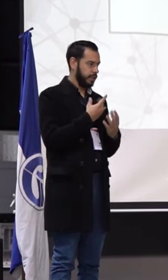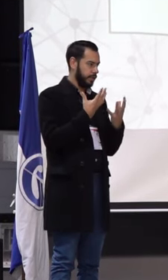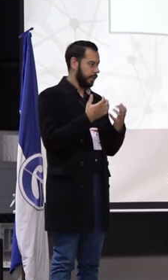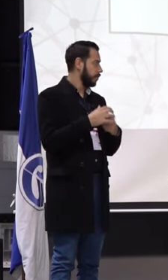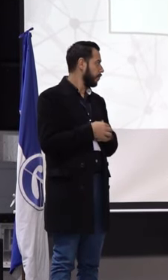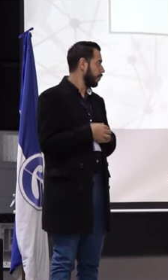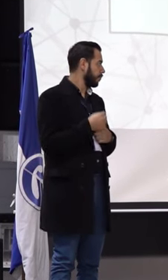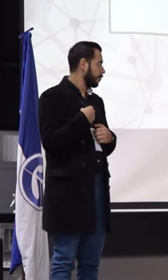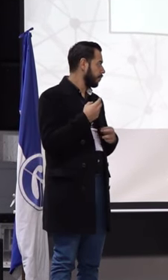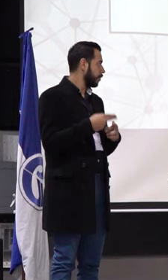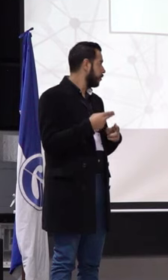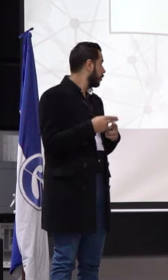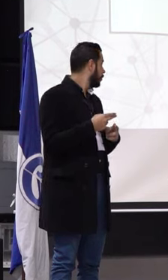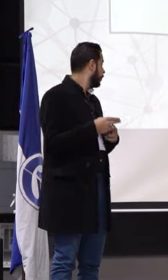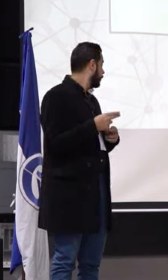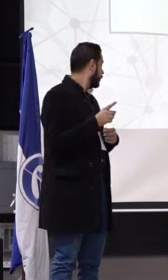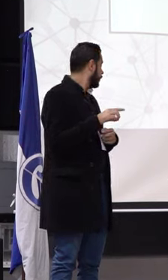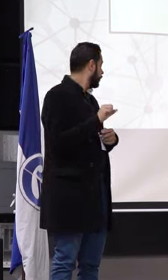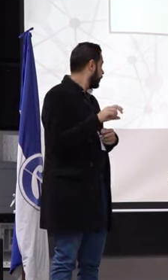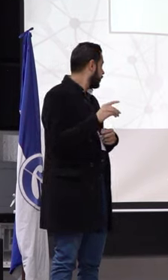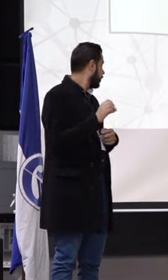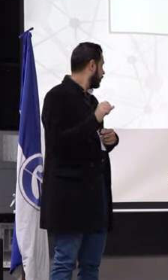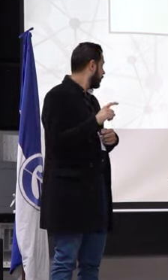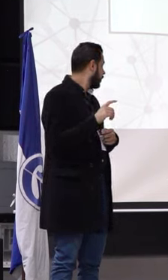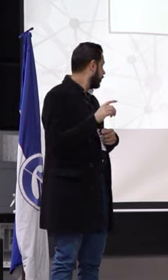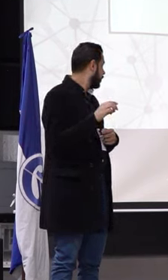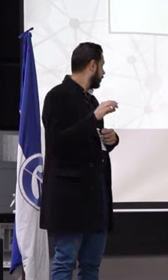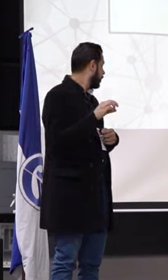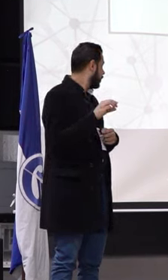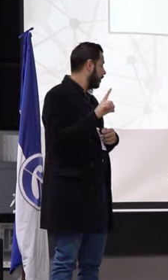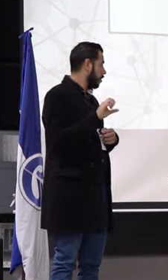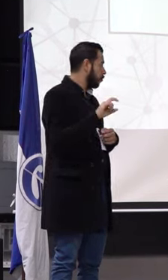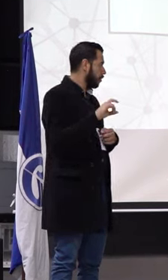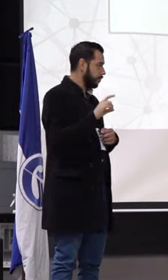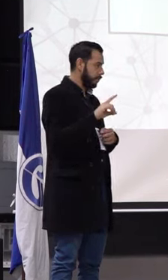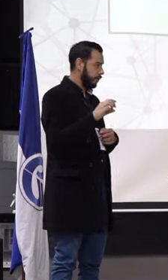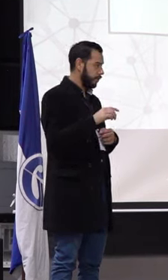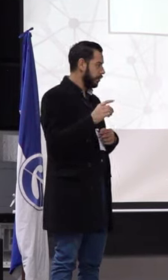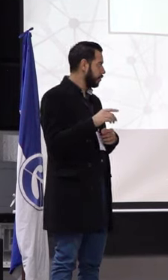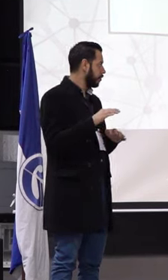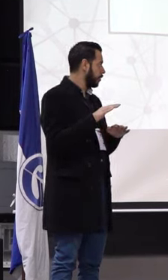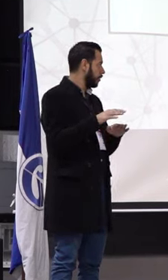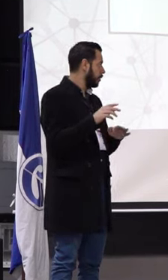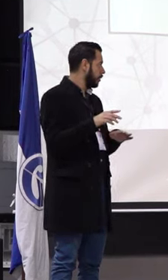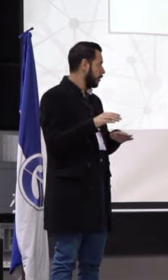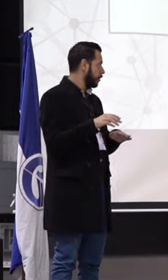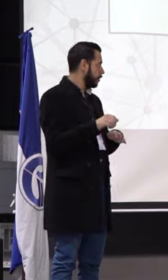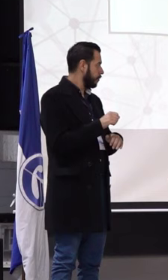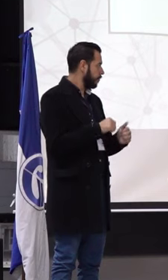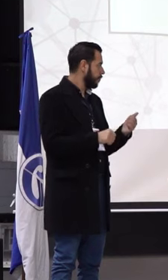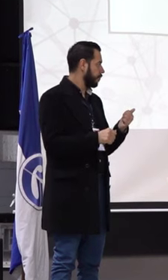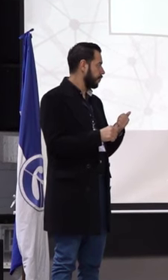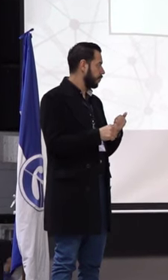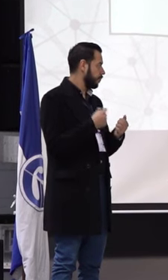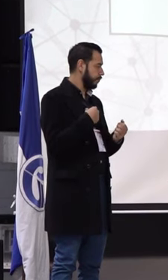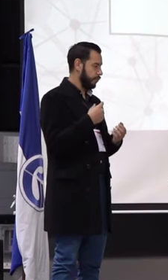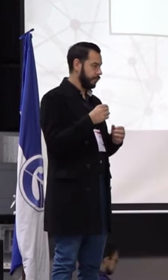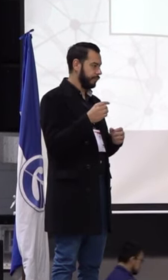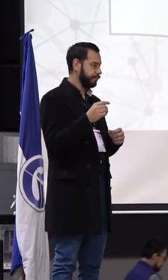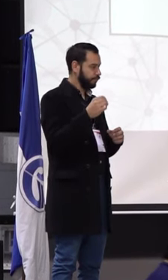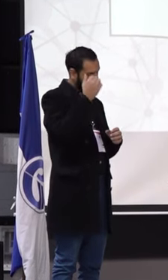Mi nombre es Laura Milena Cala Cristanzo. Soy la candidata a suplente, bueno, soy licenciada en química